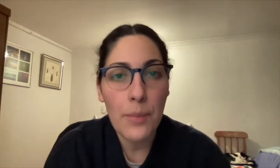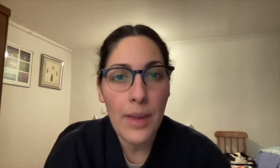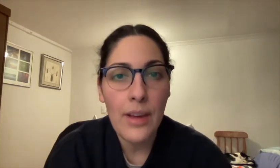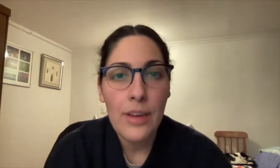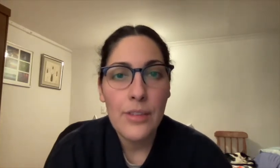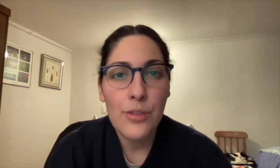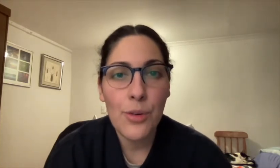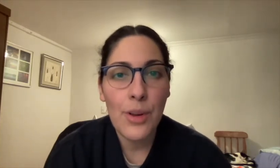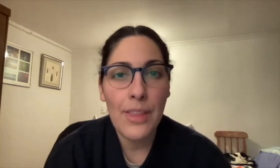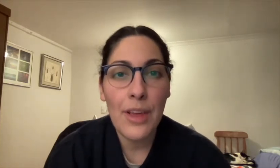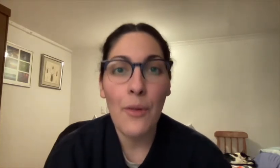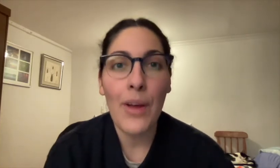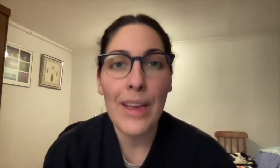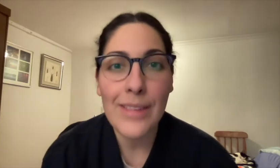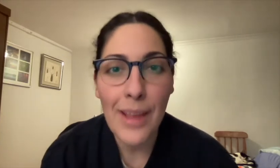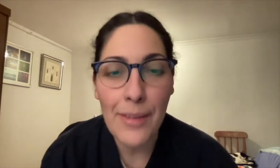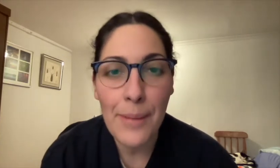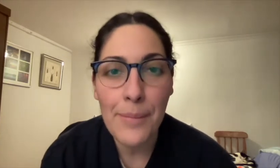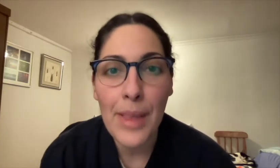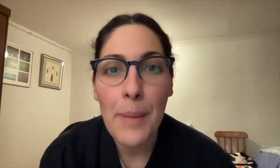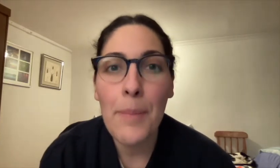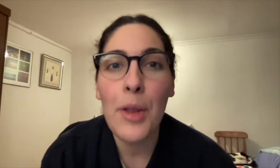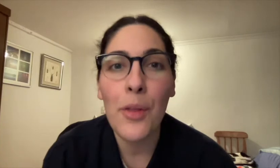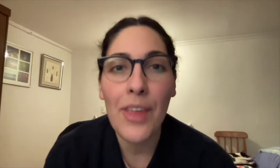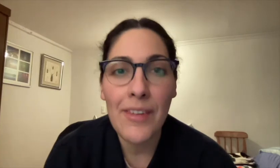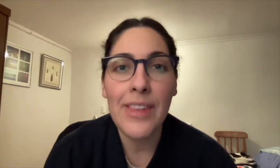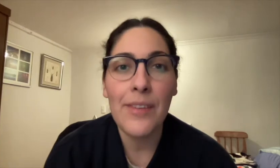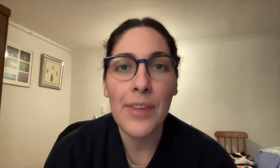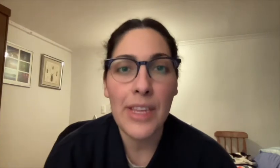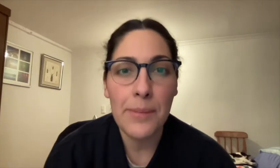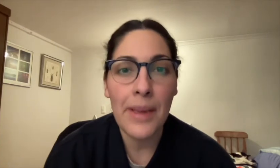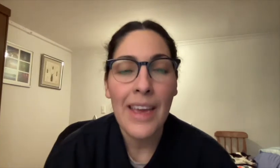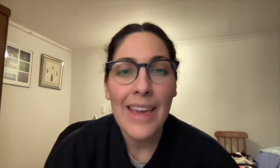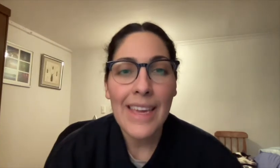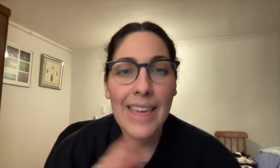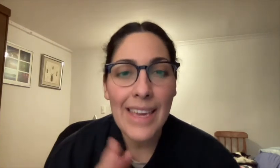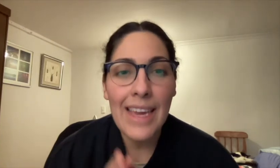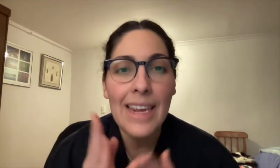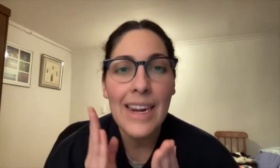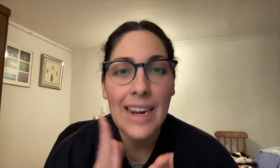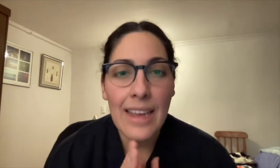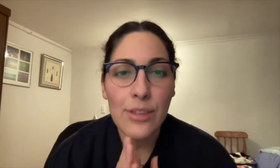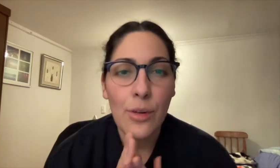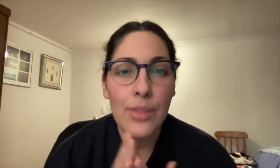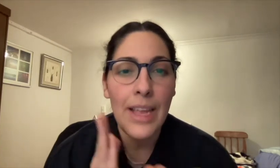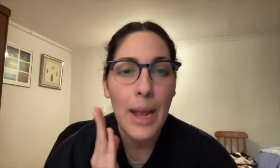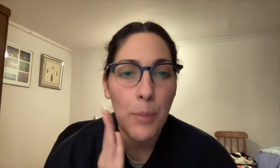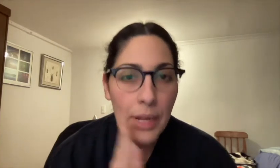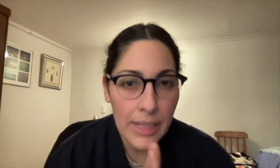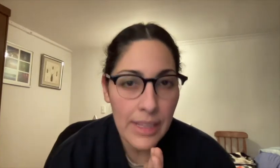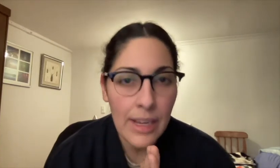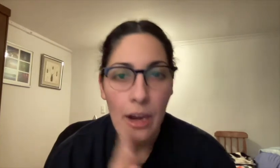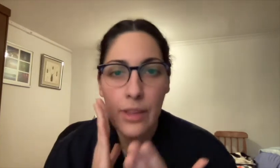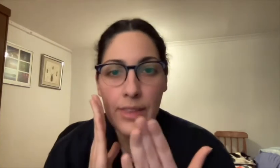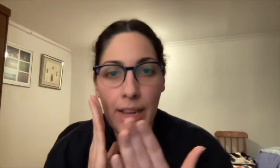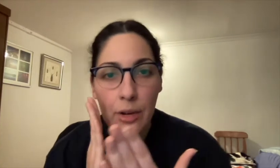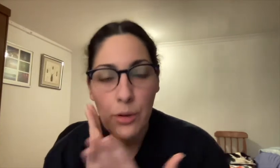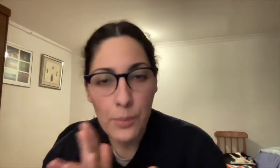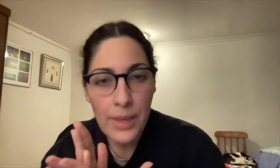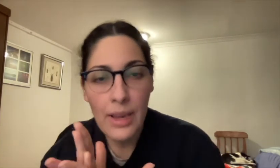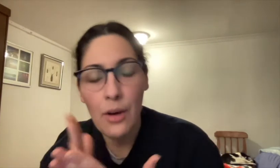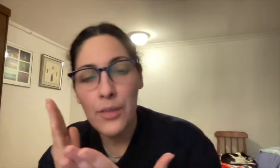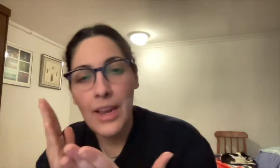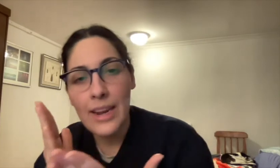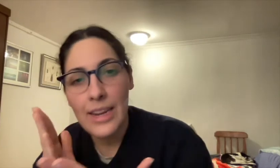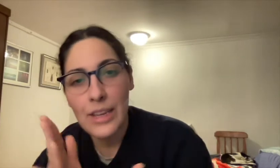la economía. Yo les digo, está bien, pero deben definirme qué rasgo de la política, de la